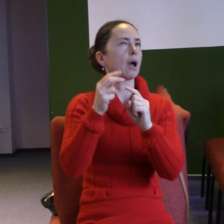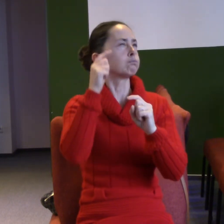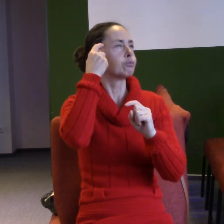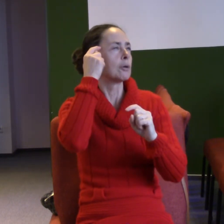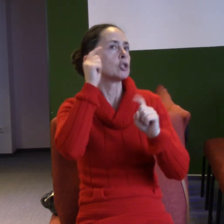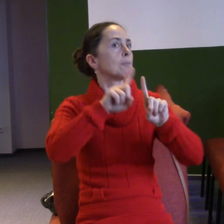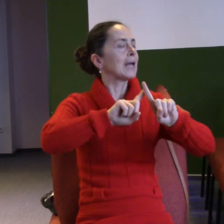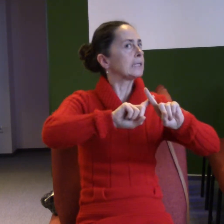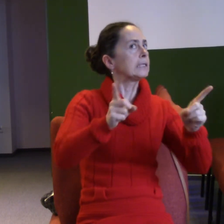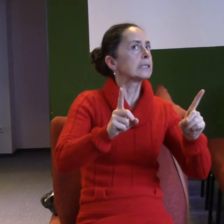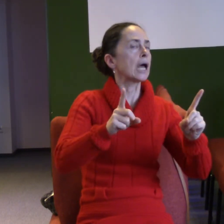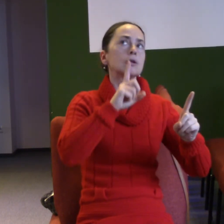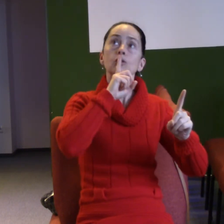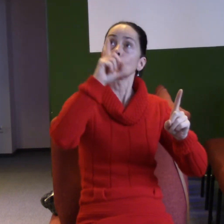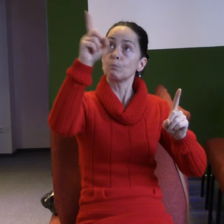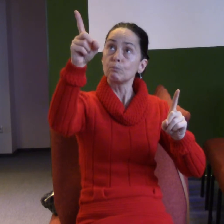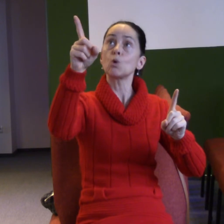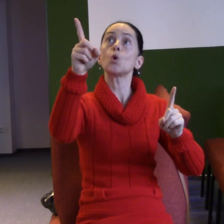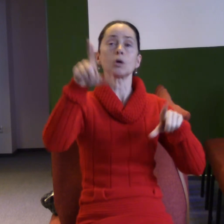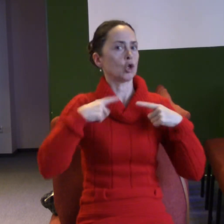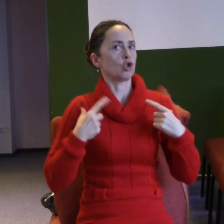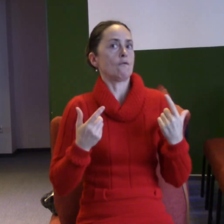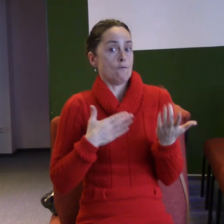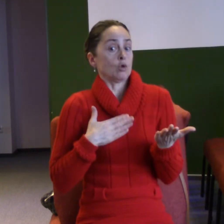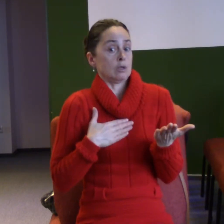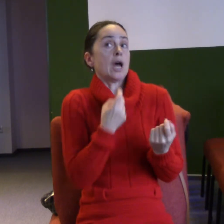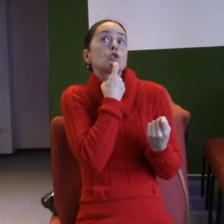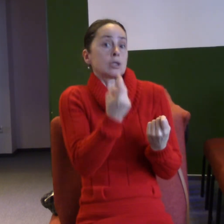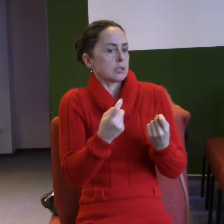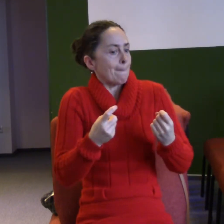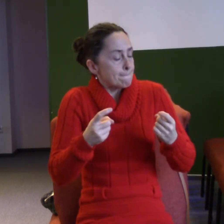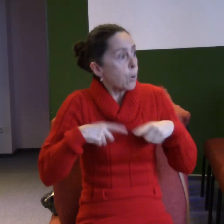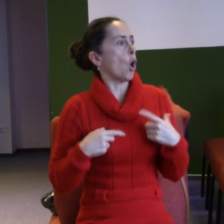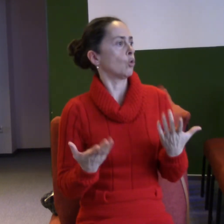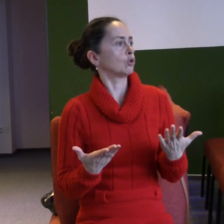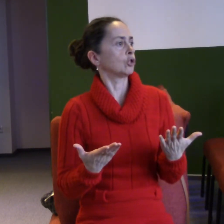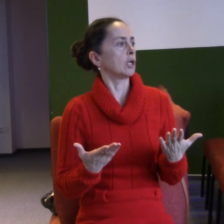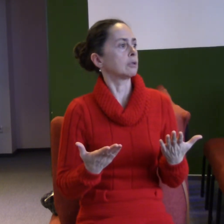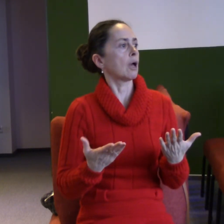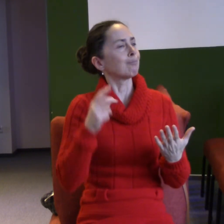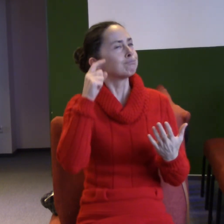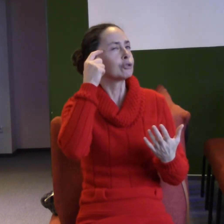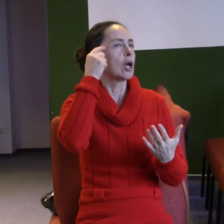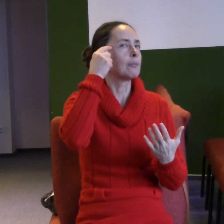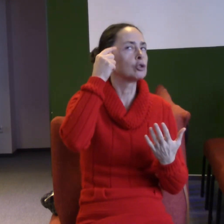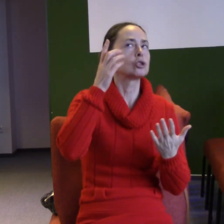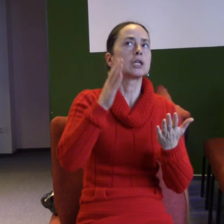toho, že Bůh chce náš život použít. Bez Boha přemýšlíme nad svým životem tak, jak nám to jde.